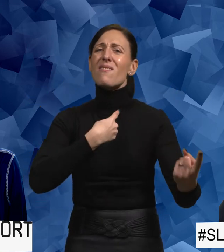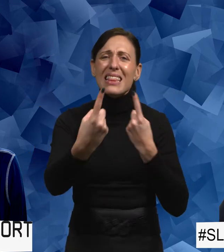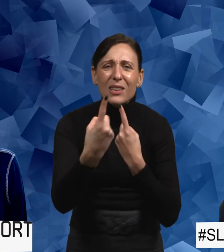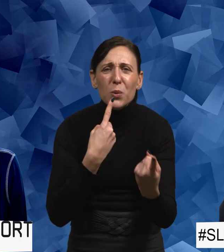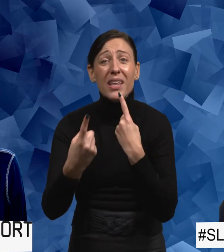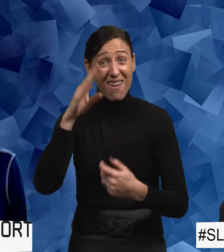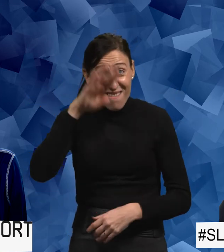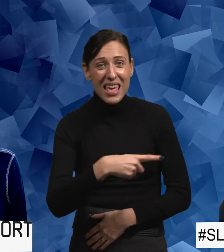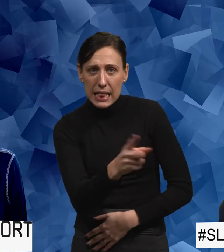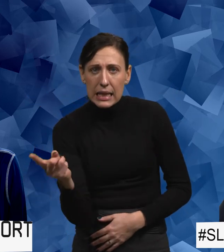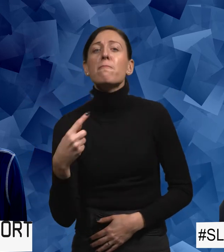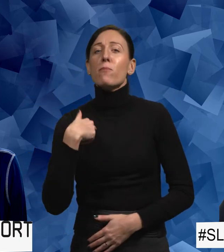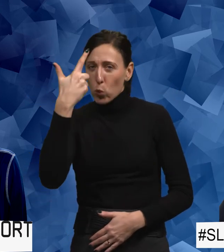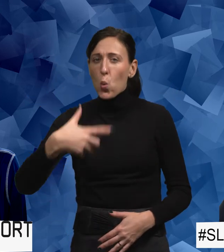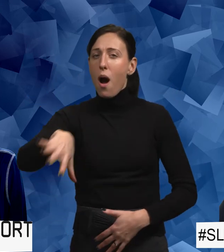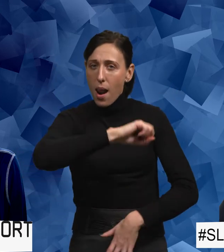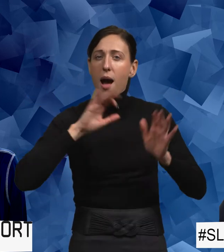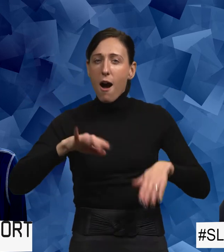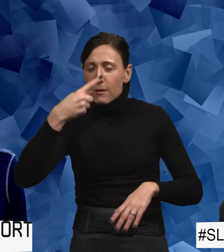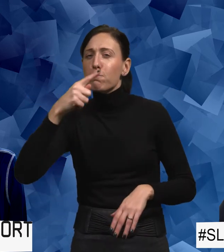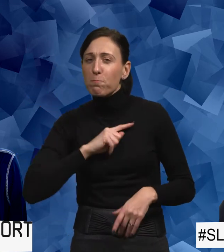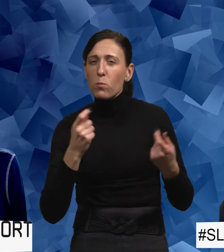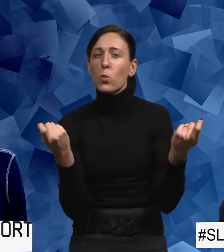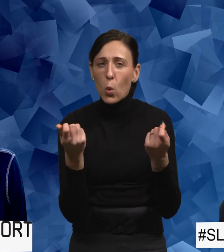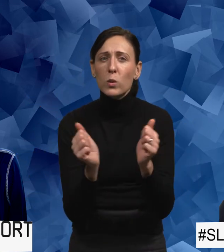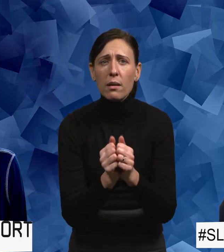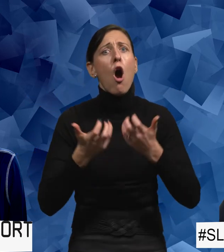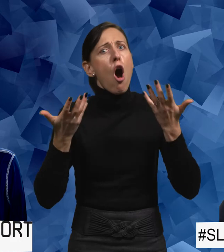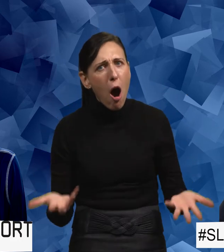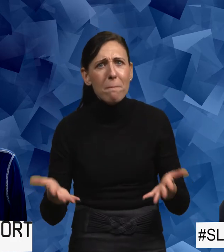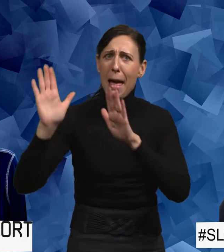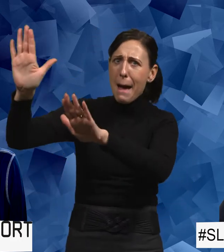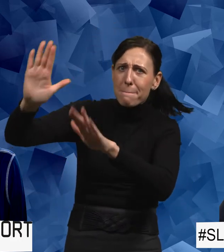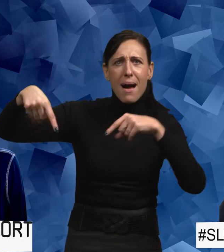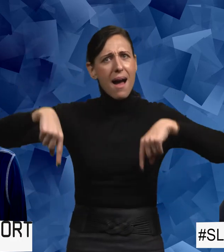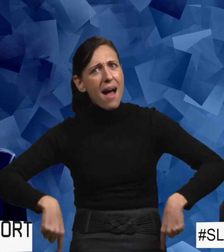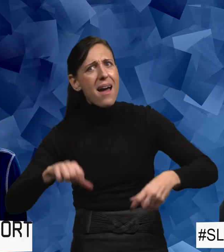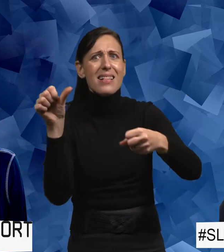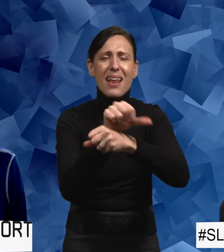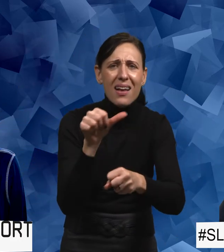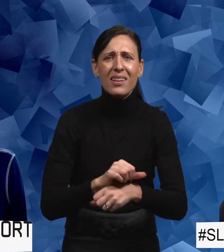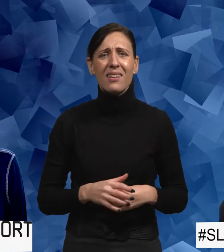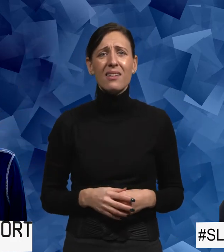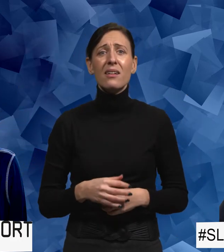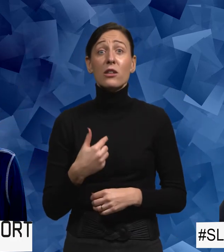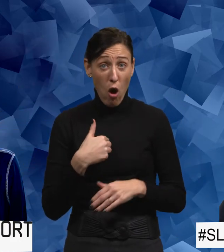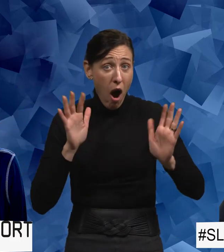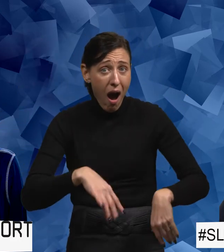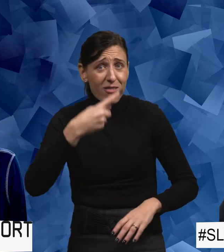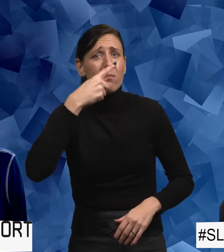så här. Vet ni att jag tror att alla här har blivit utsatta på något sätt? Här, eller hemma, eller på träningen. Jag har varit med om det här.